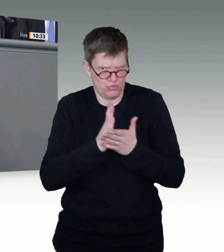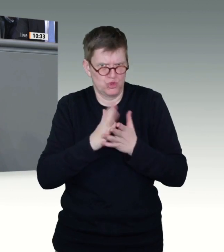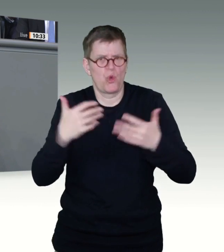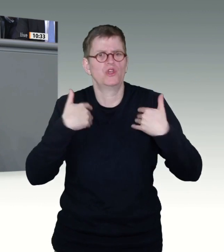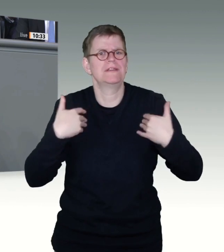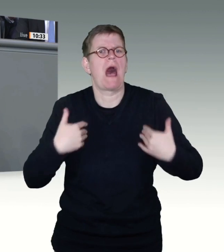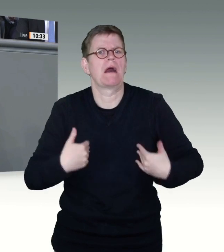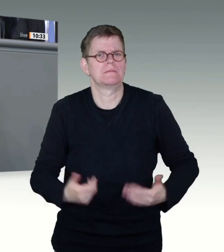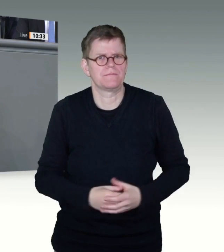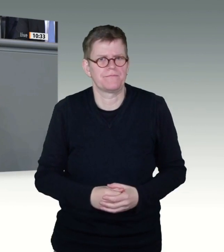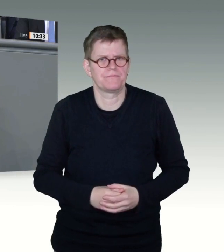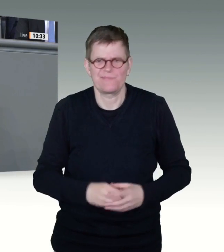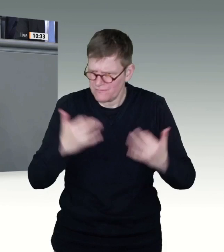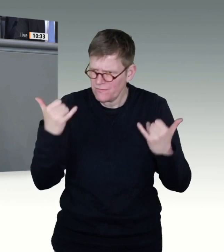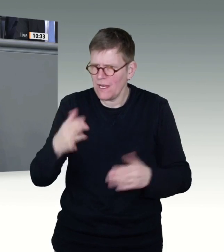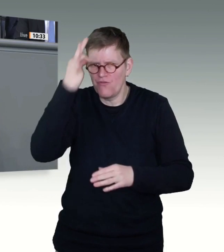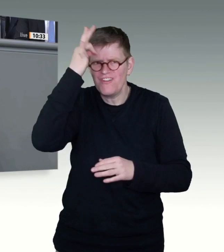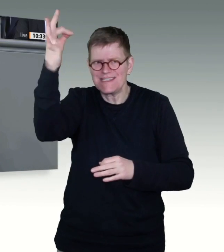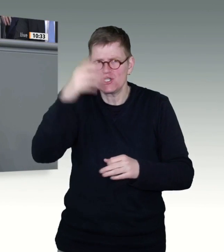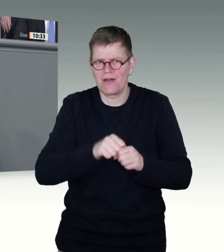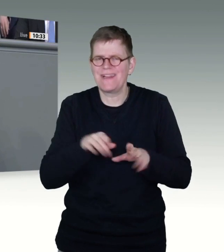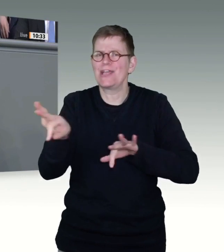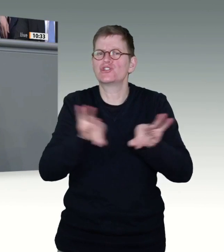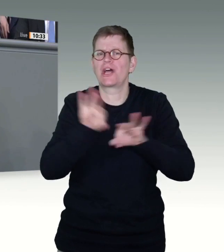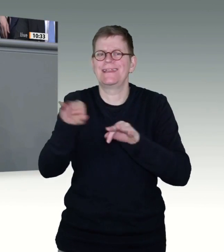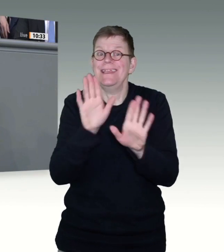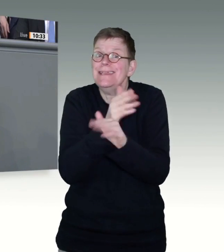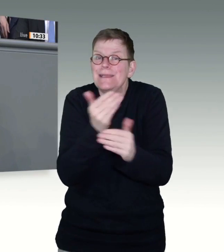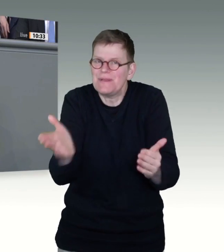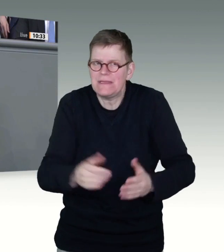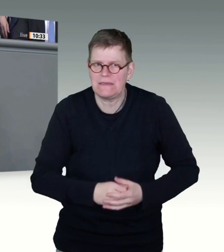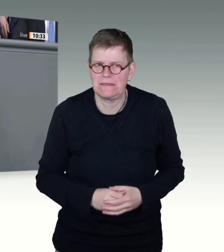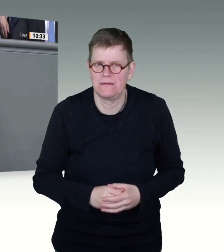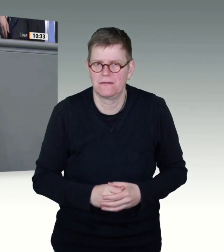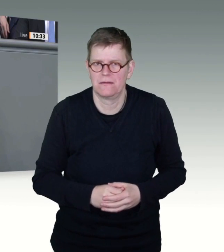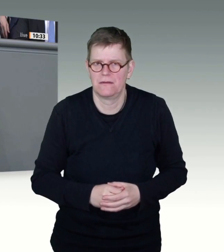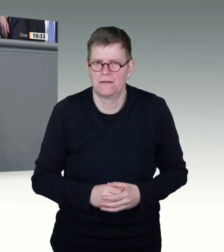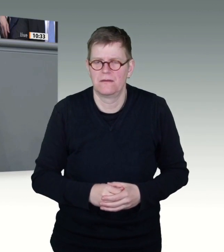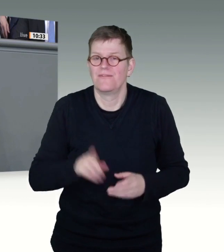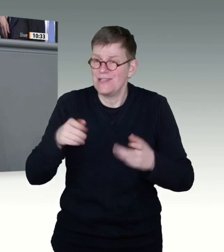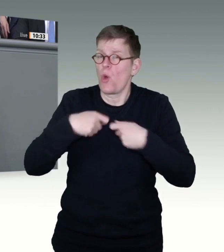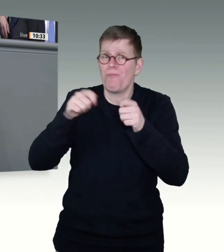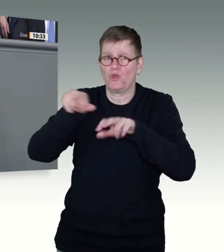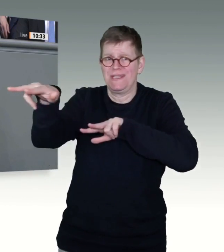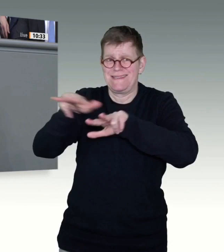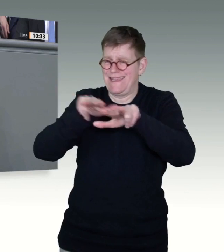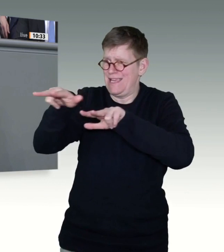Jeder Gesetzentwurf oder Antrag wird das gleiche wackelige wissenschaftliche Fundament gestellt und stur an dieser einen Lösung